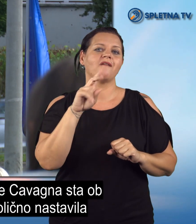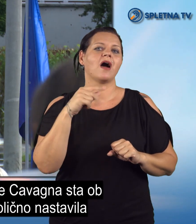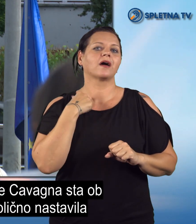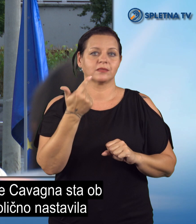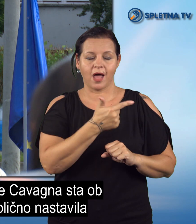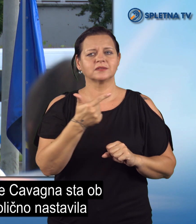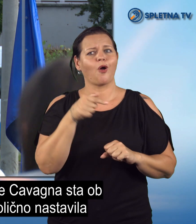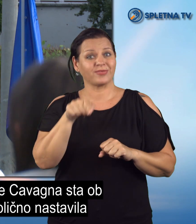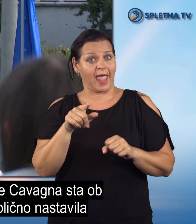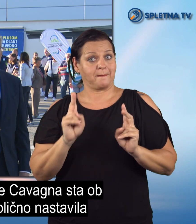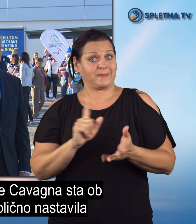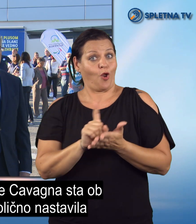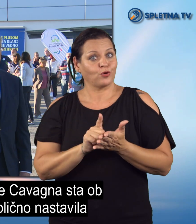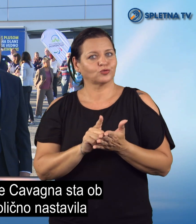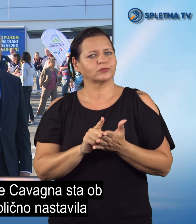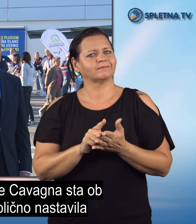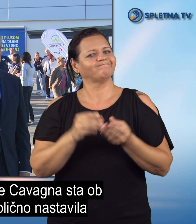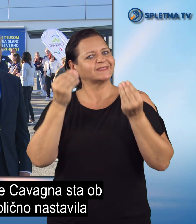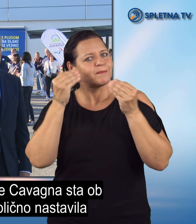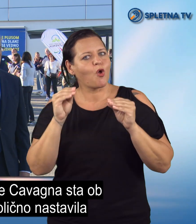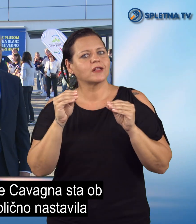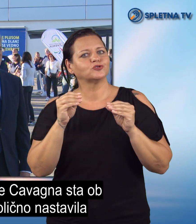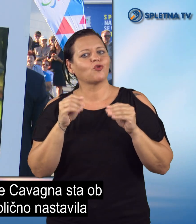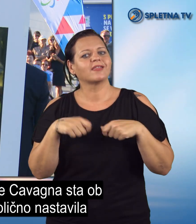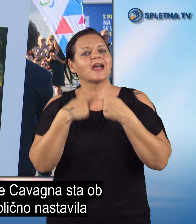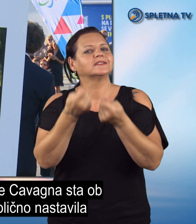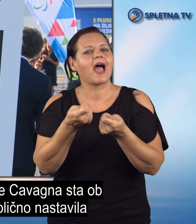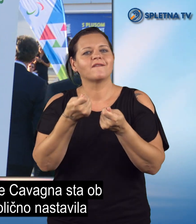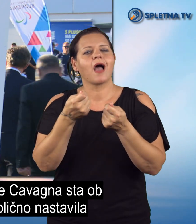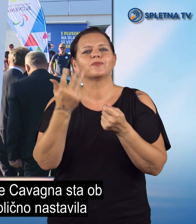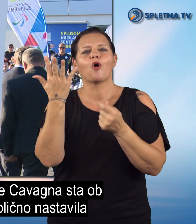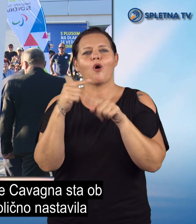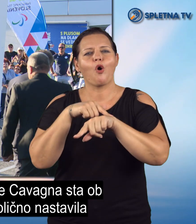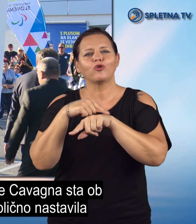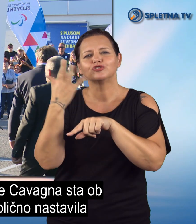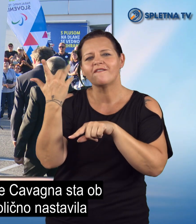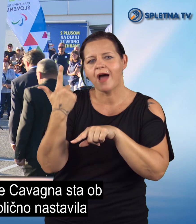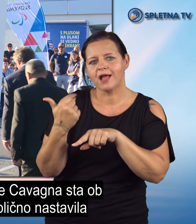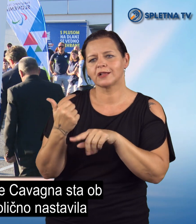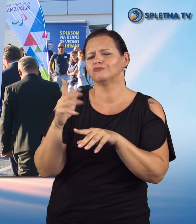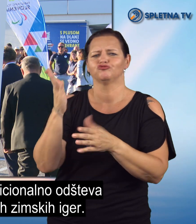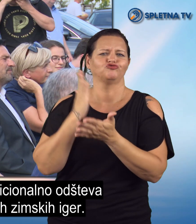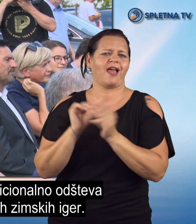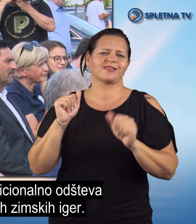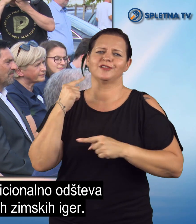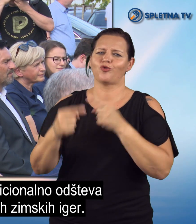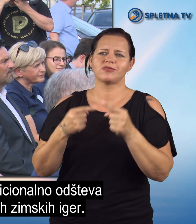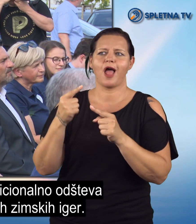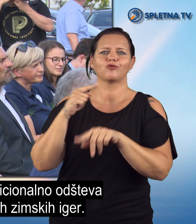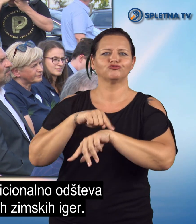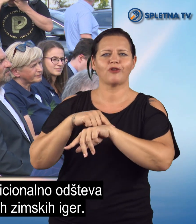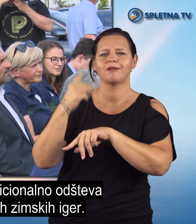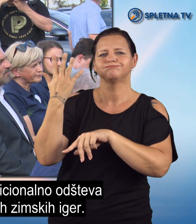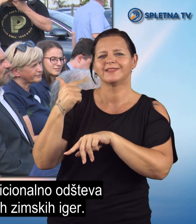sta v tej priložnosti simbolično nastavila očtevalnik, ki že tradicionalno očteva dneve do